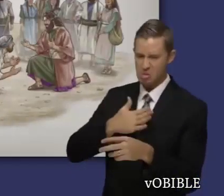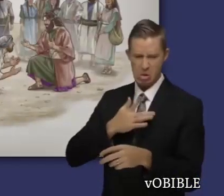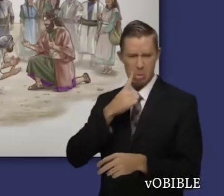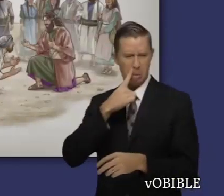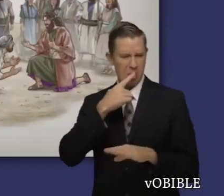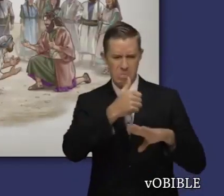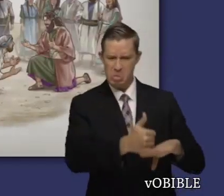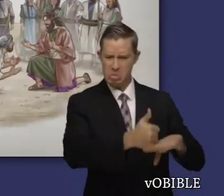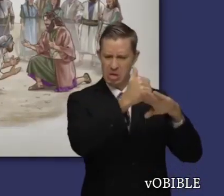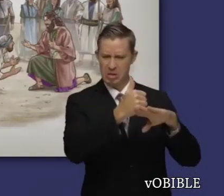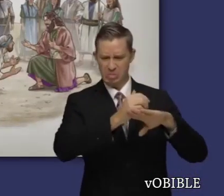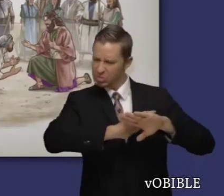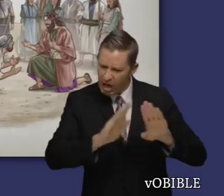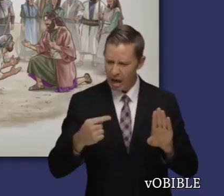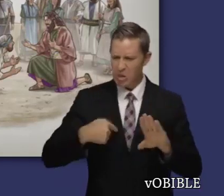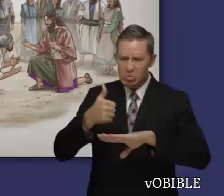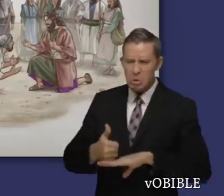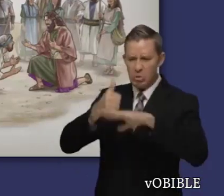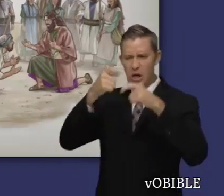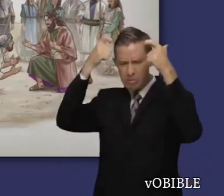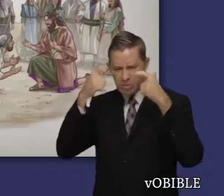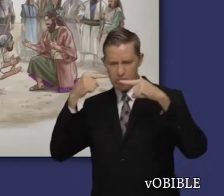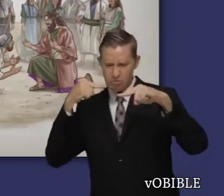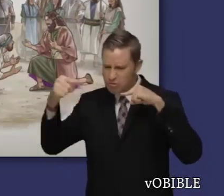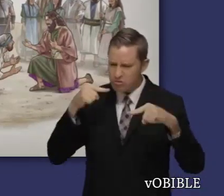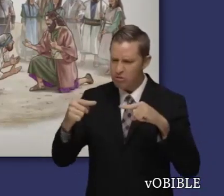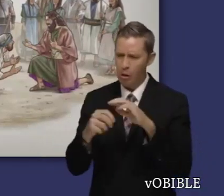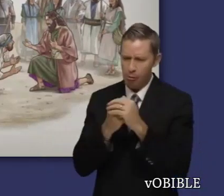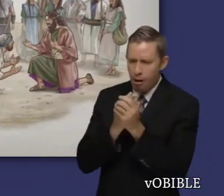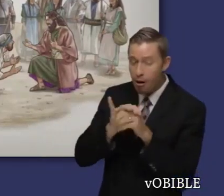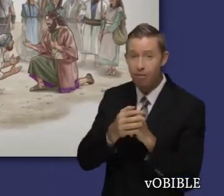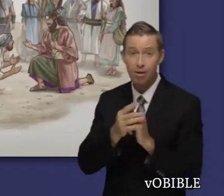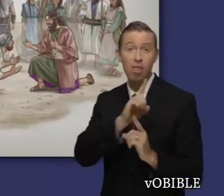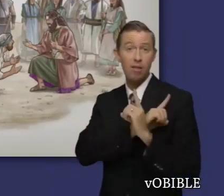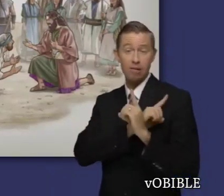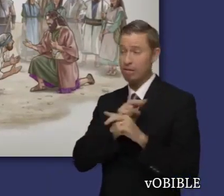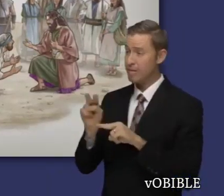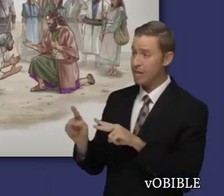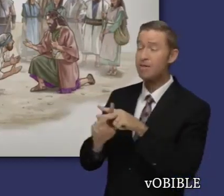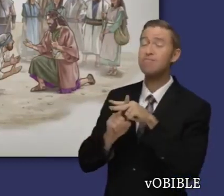conspira para quitarle el trono a su padre, David, y éste se ve obligado a huir de Jerusalén.